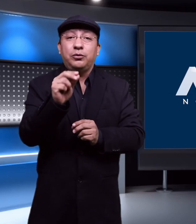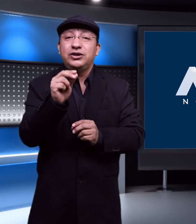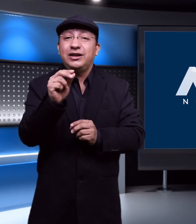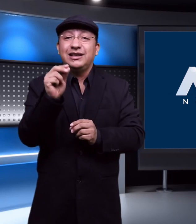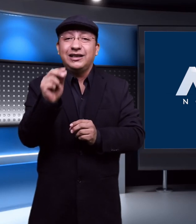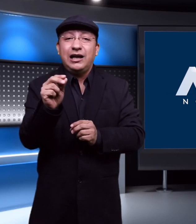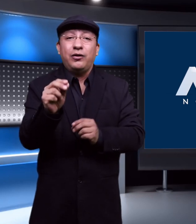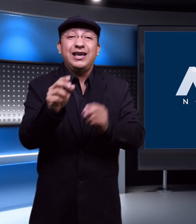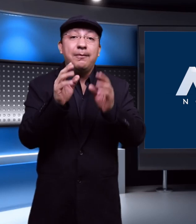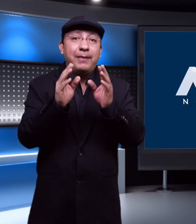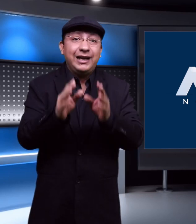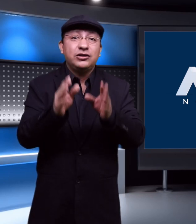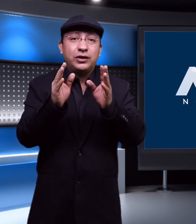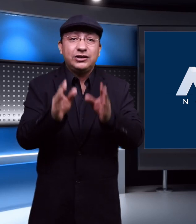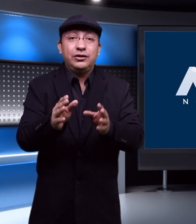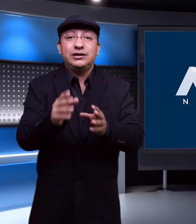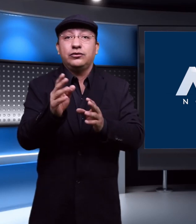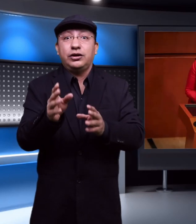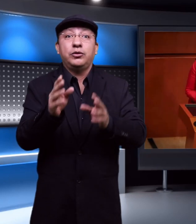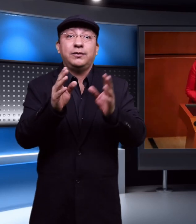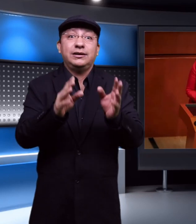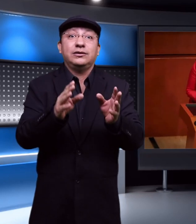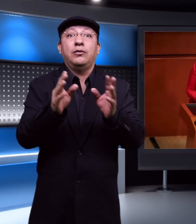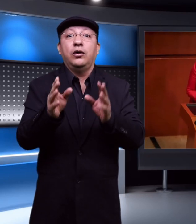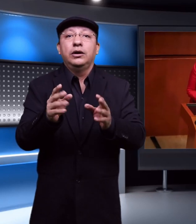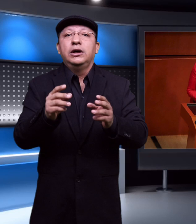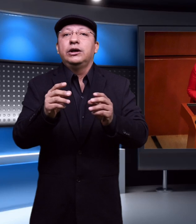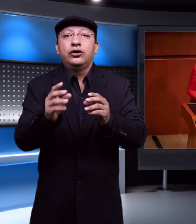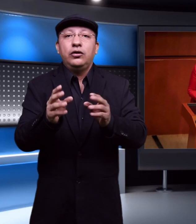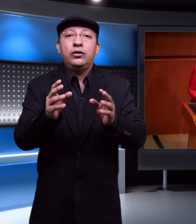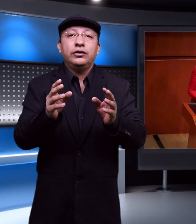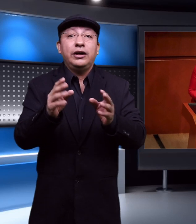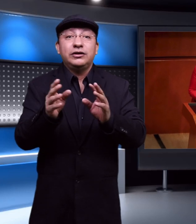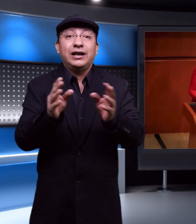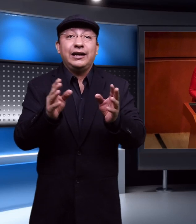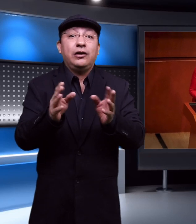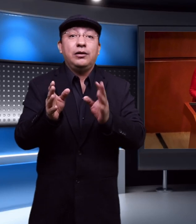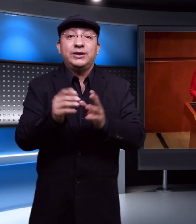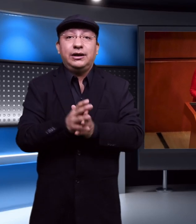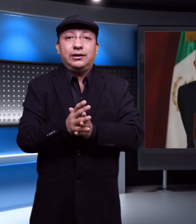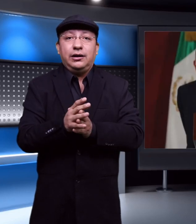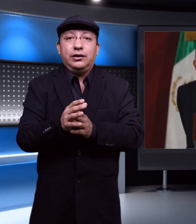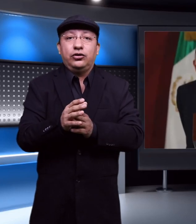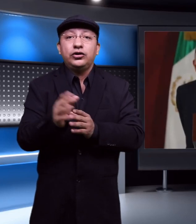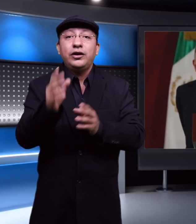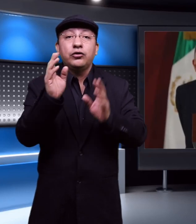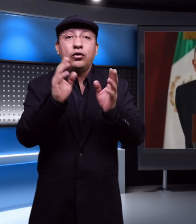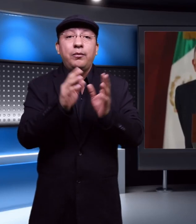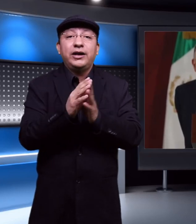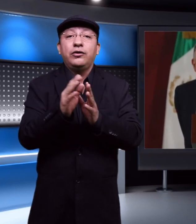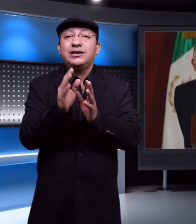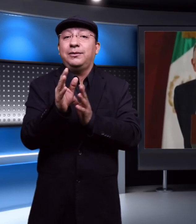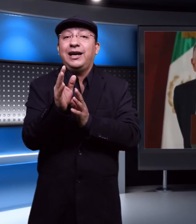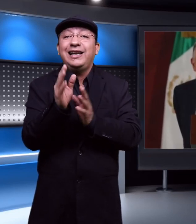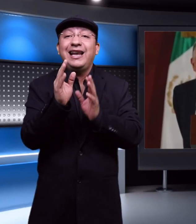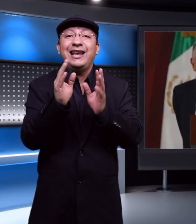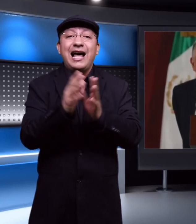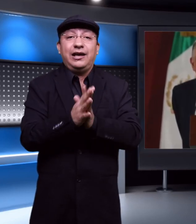comisiones del Senado y en varias ocasiones escuchamos frases como Yo no tengo cercanía con el presidente, Yo soy autónoma y no recibiré el INE de nadie.